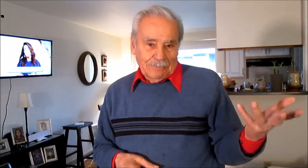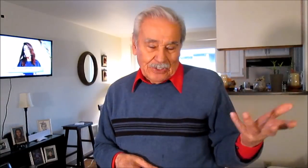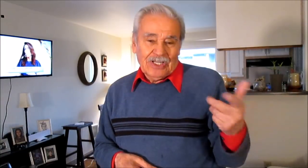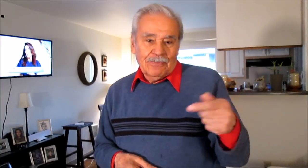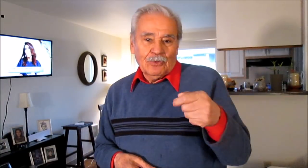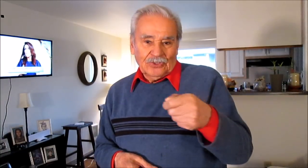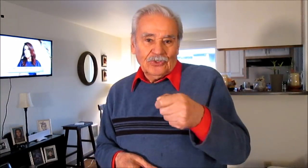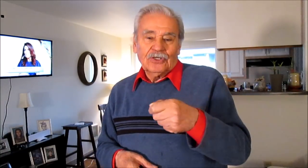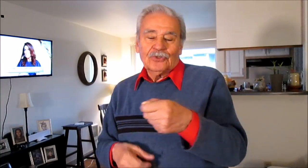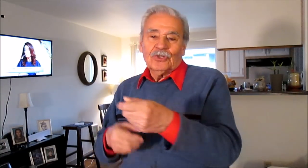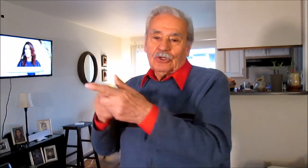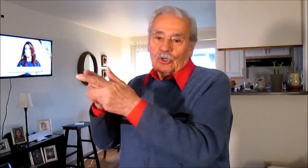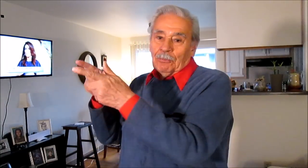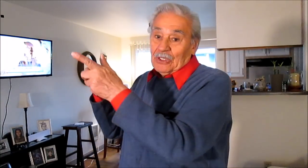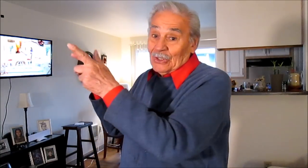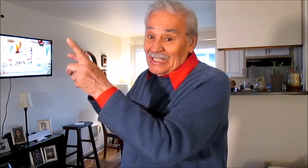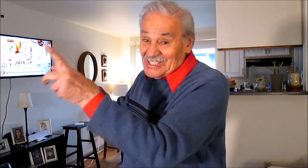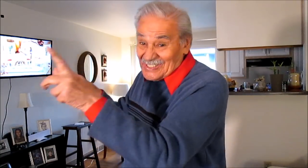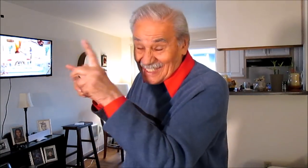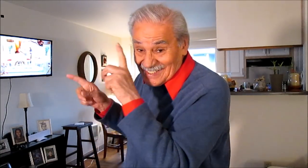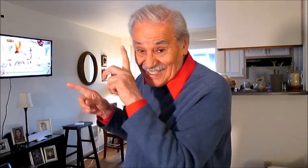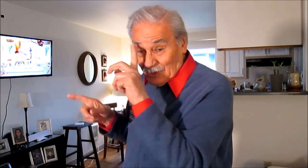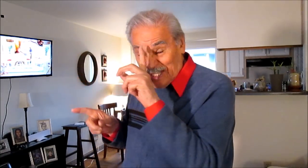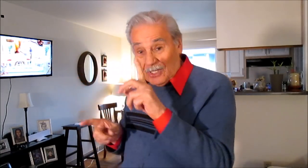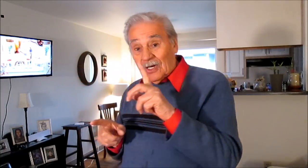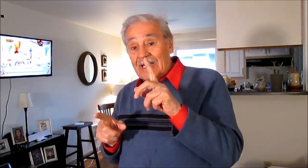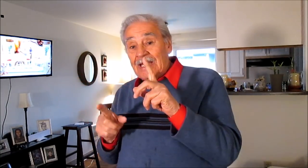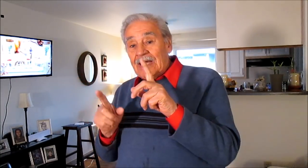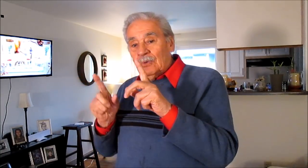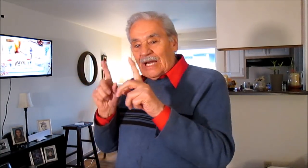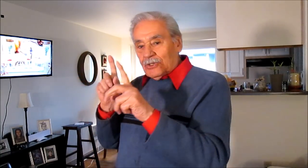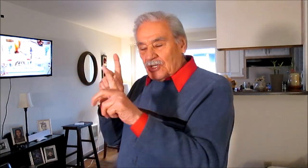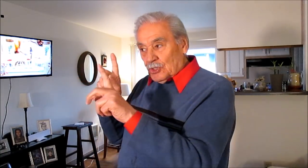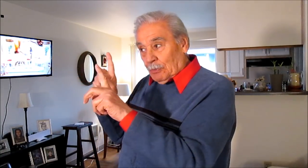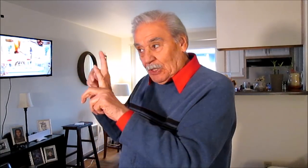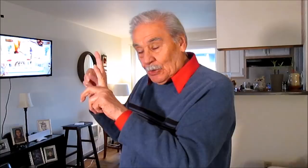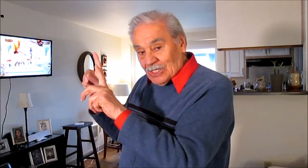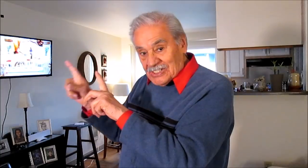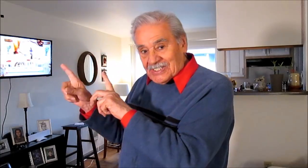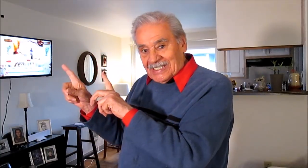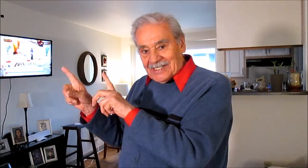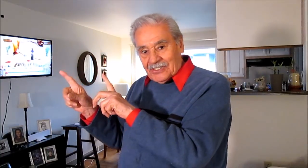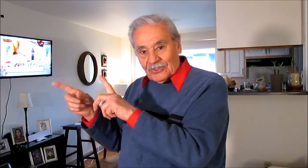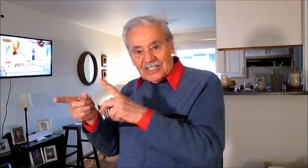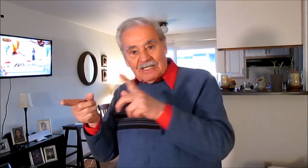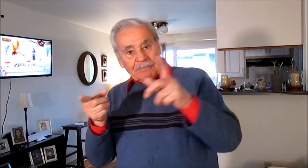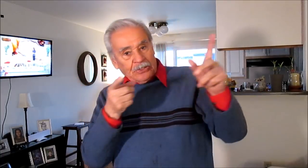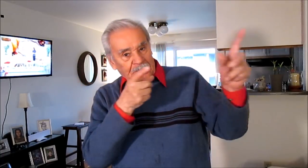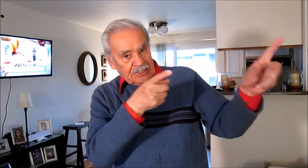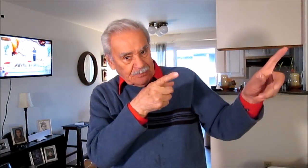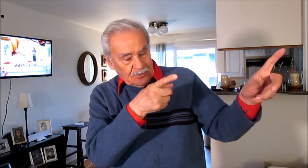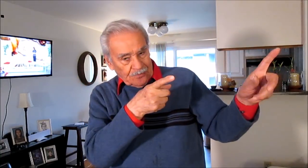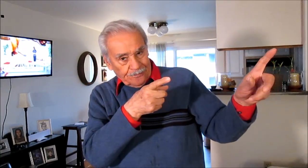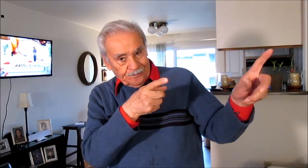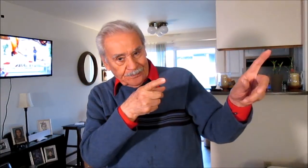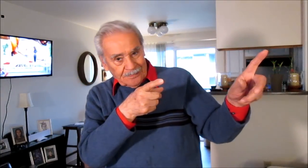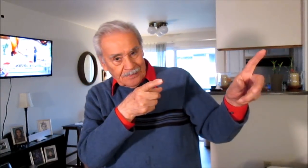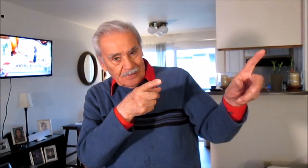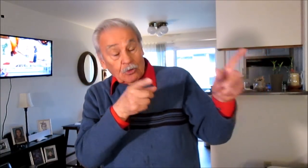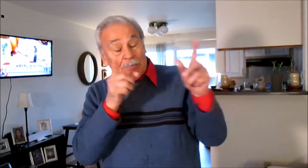el peronismo cuando digo no digo los peronistas cuidado una cosa son los peronistas y otra es el peronismo los